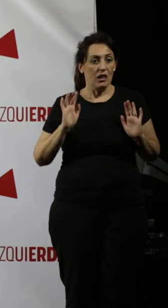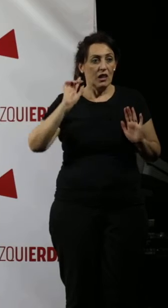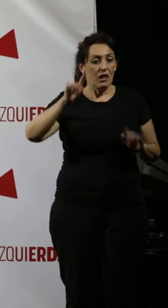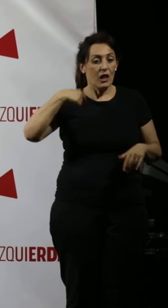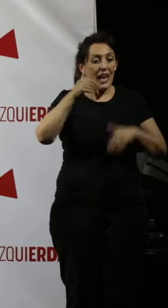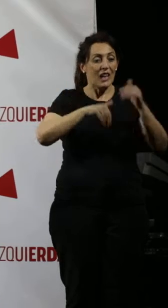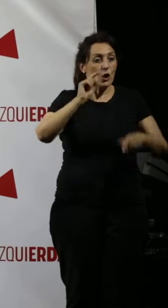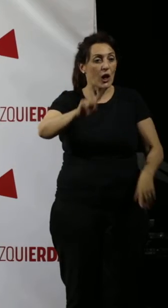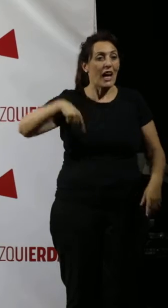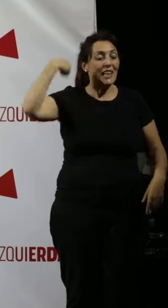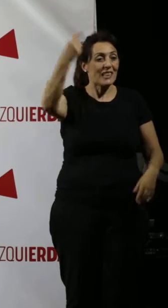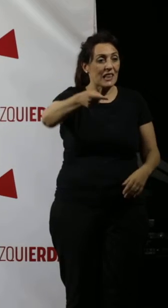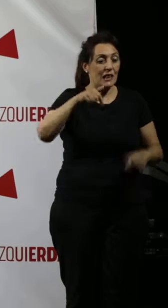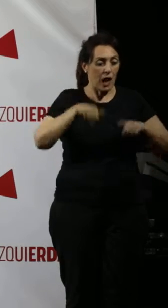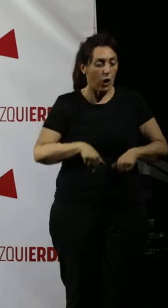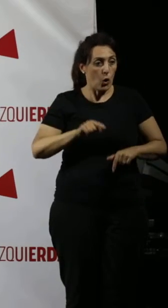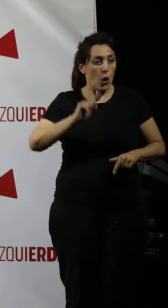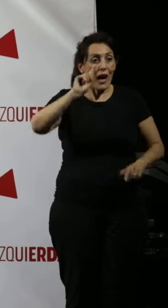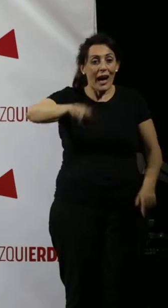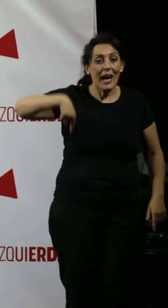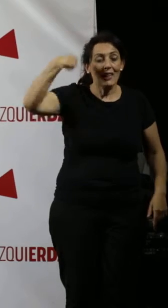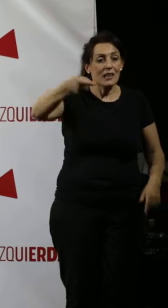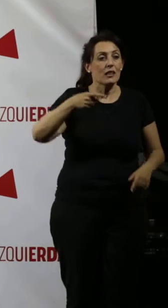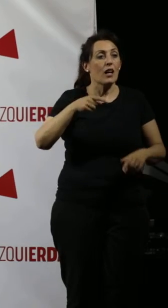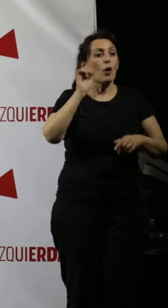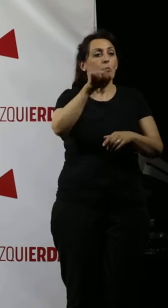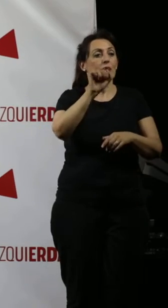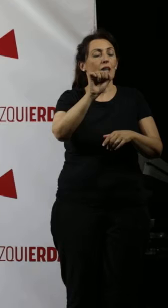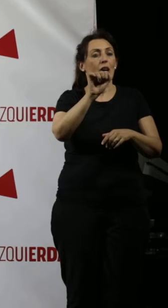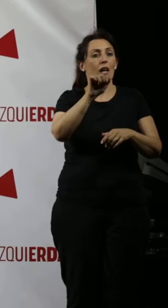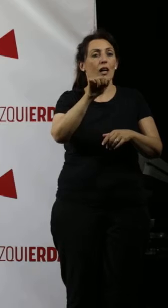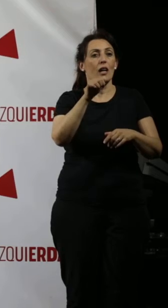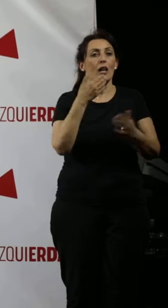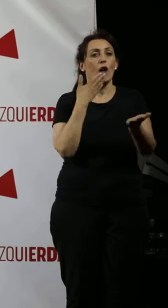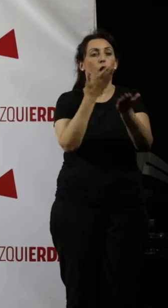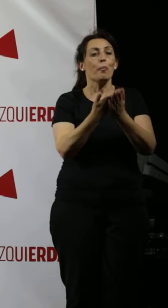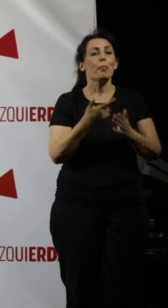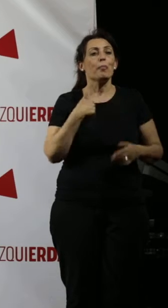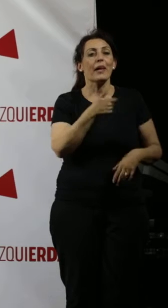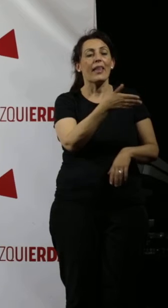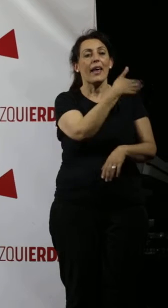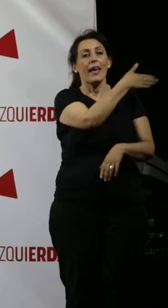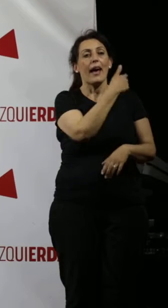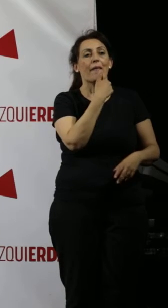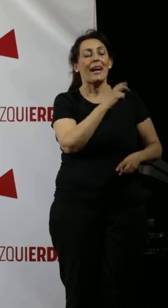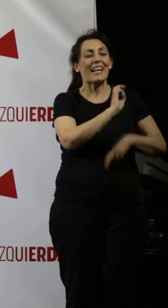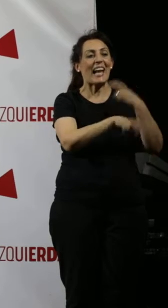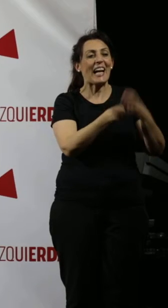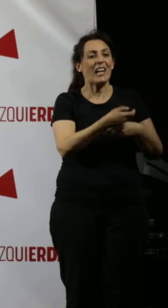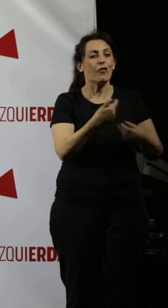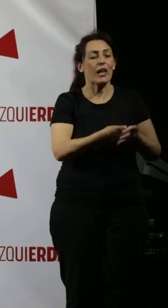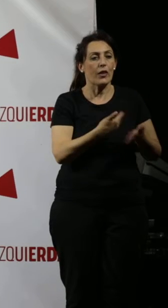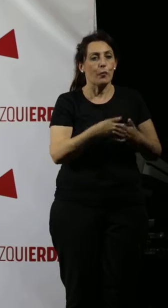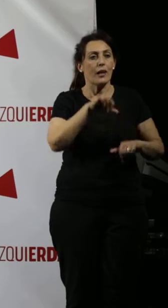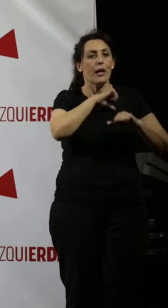siguiente de las elecciones, no ahora, al día siguiente llaman a la puerta. Y piden recalificaciones. Y piden que se